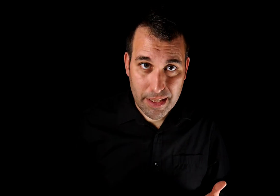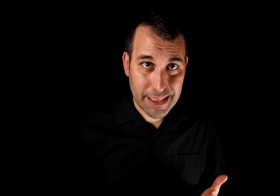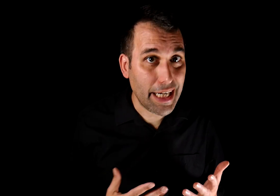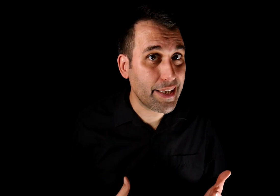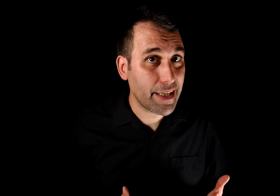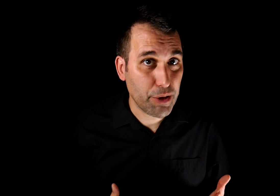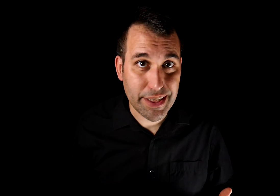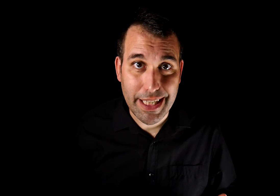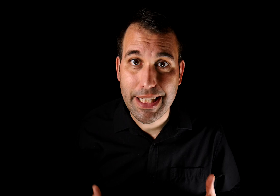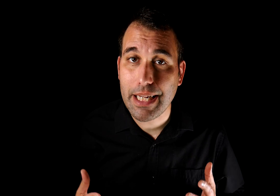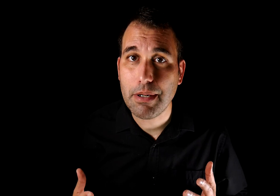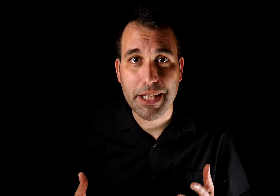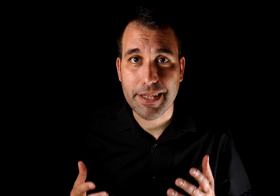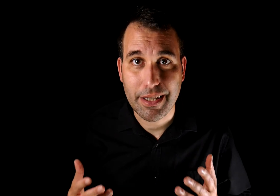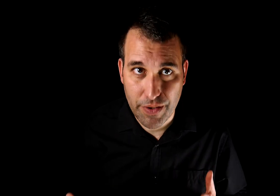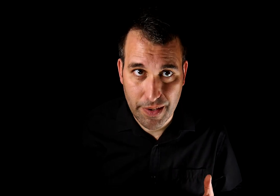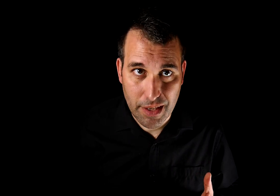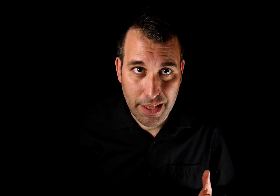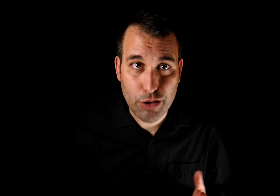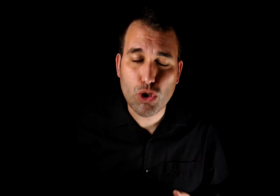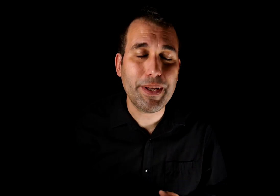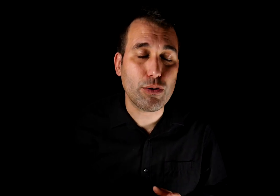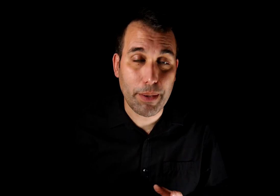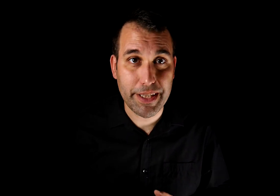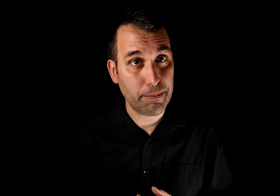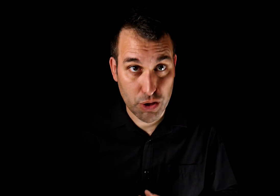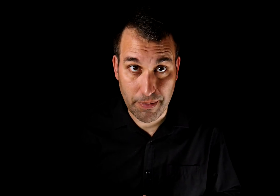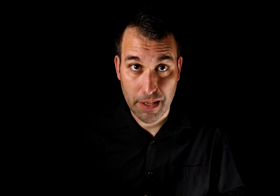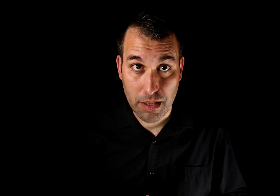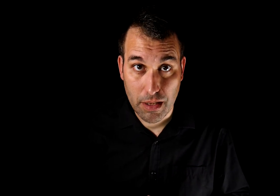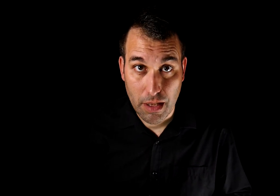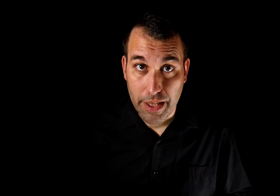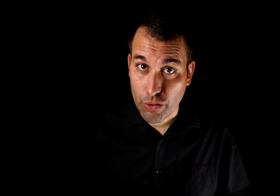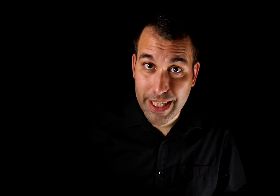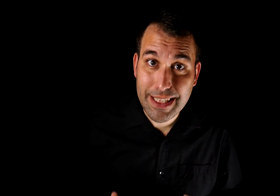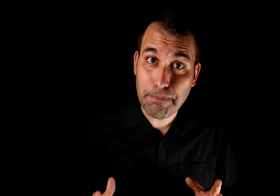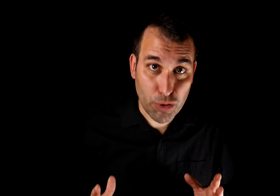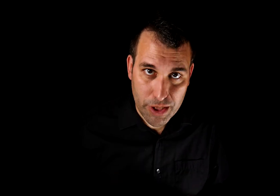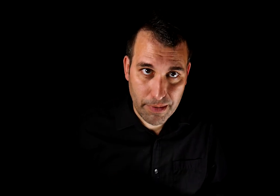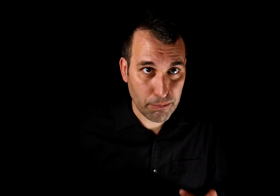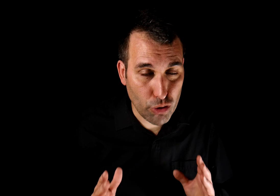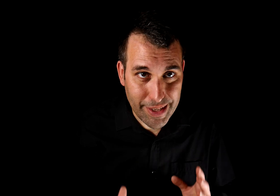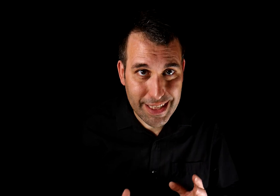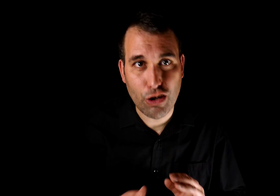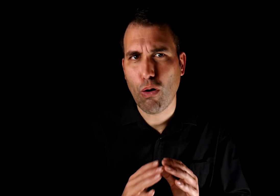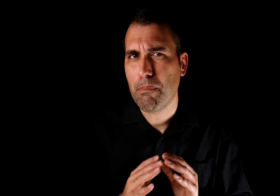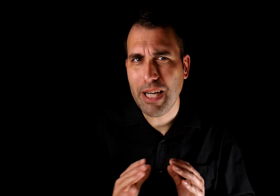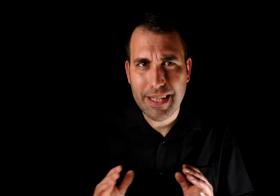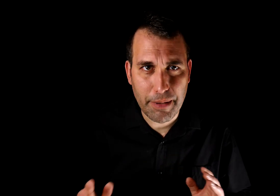salir de ella puede ser increíblemente difícil incluso virtualmente imposible. Y aunque es imposible inmunizarse completamente